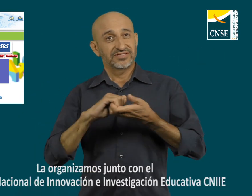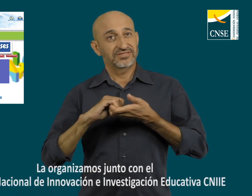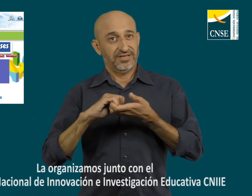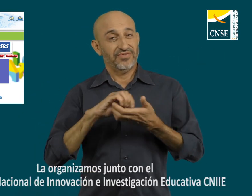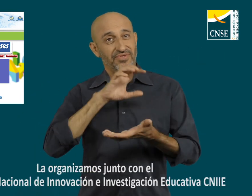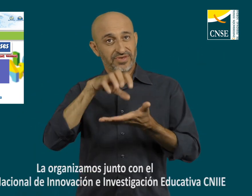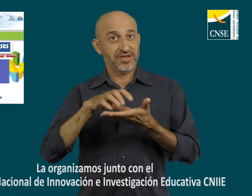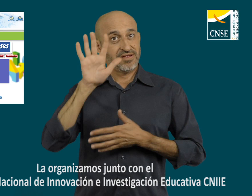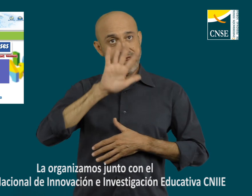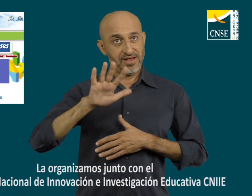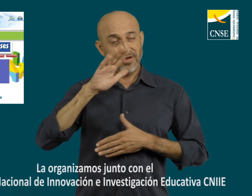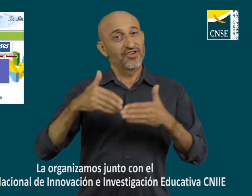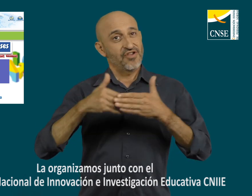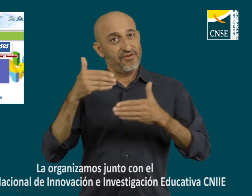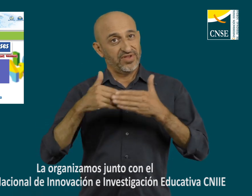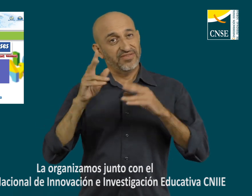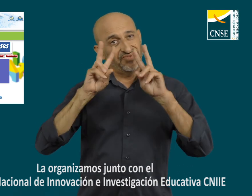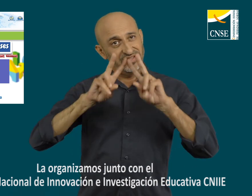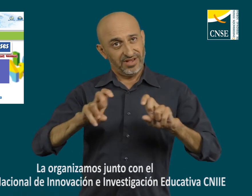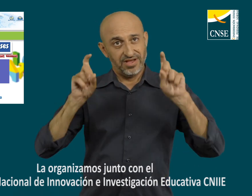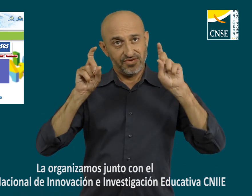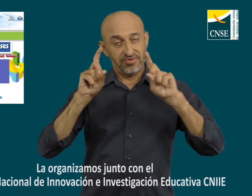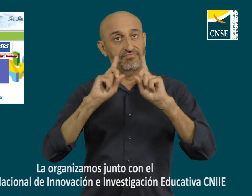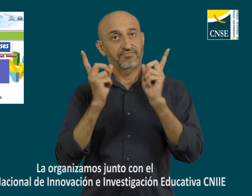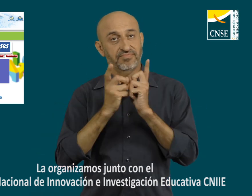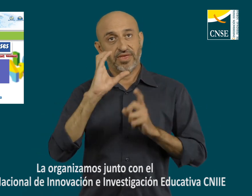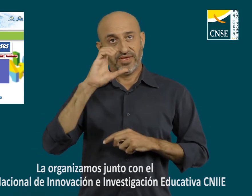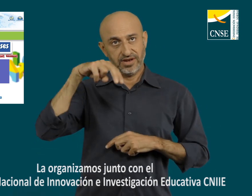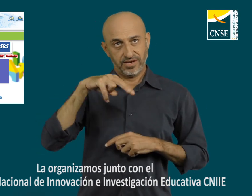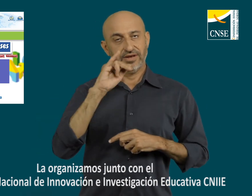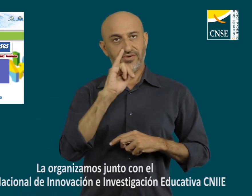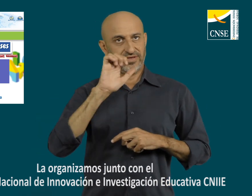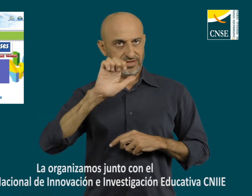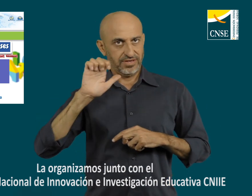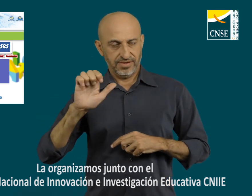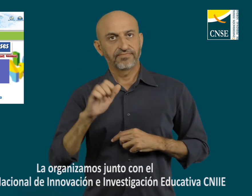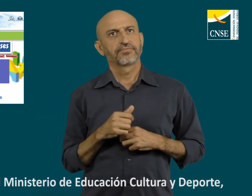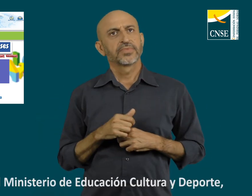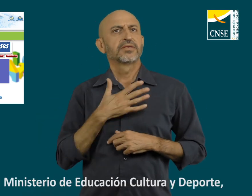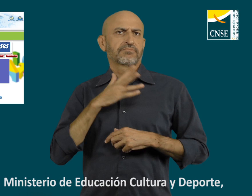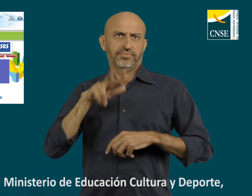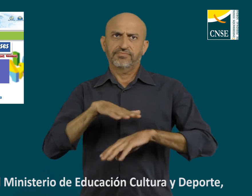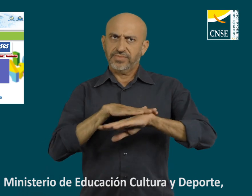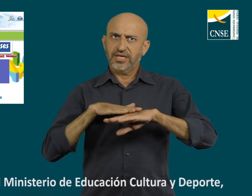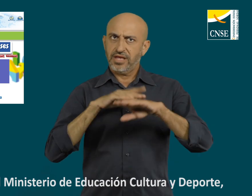La organizamos junto con el Centro Nacional de Innovación e Investigación Educativa, CENIE,